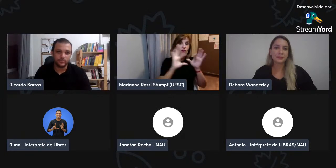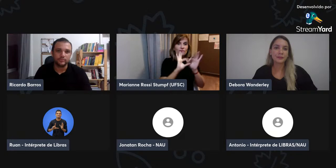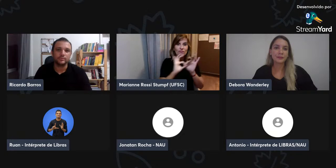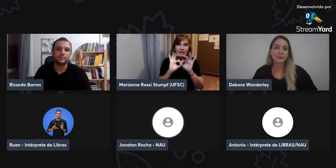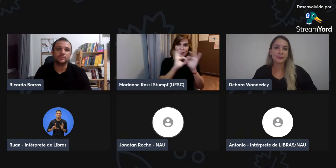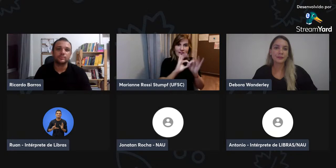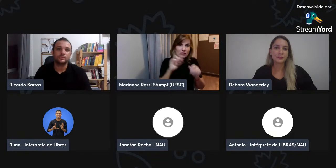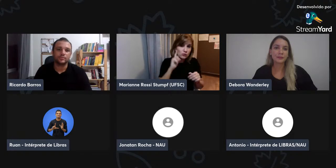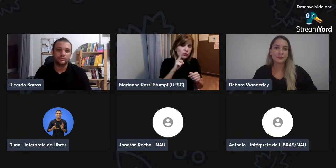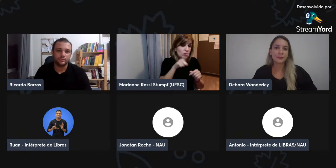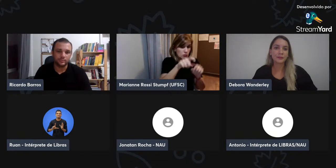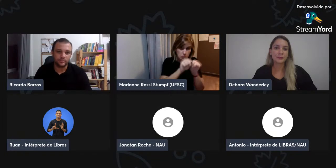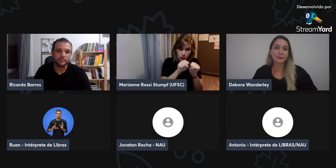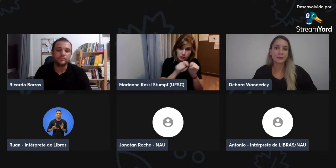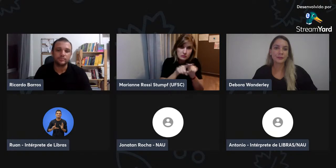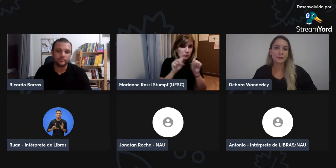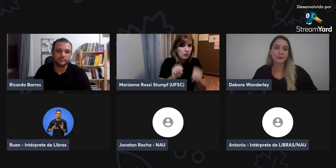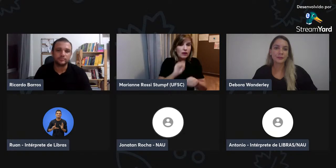por exemplo,